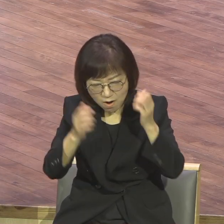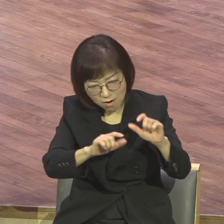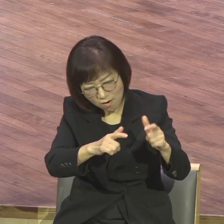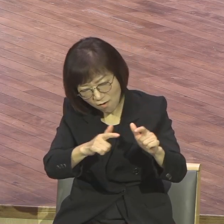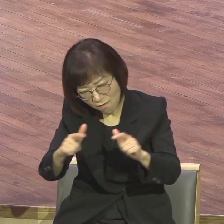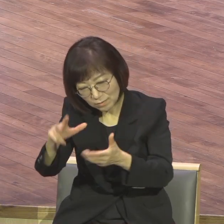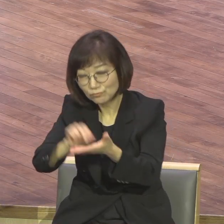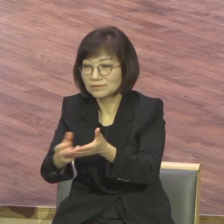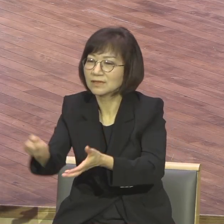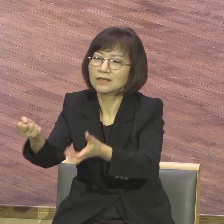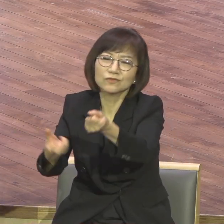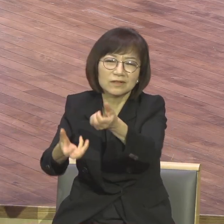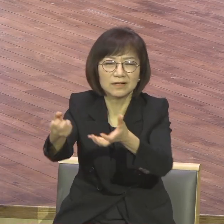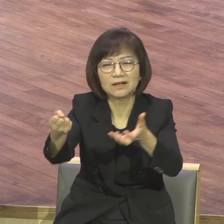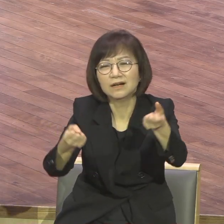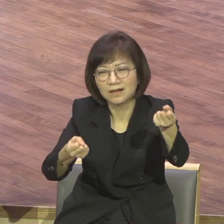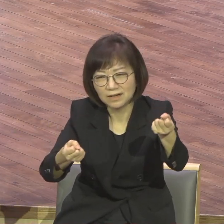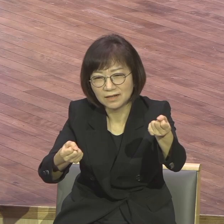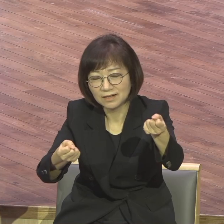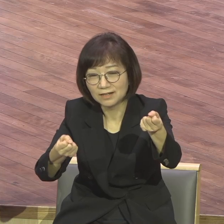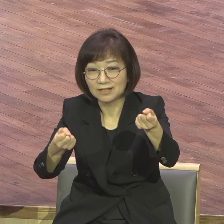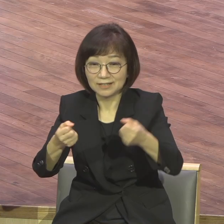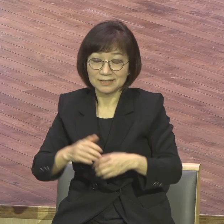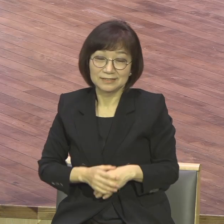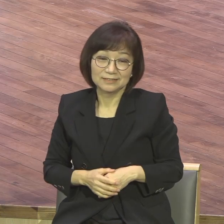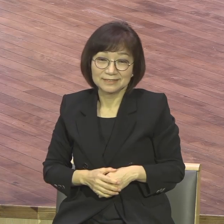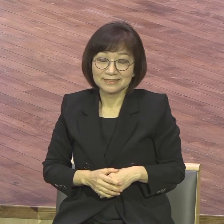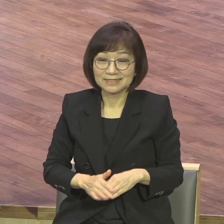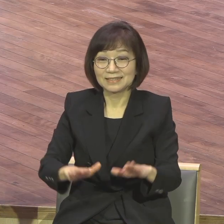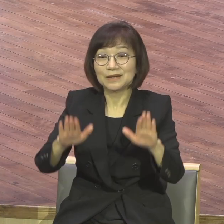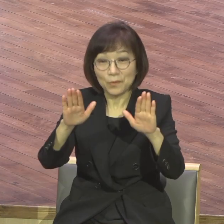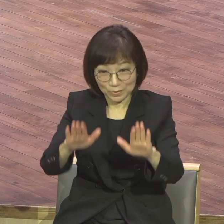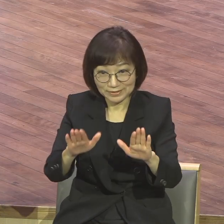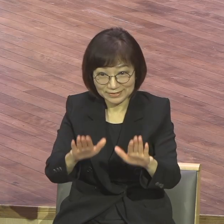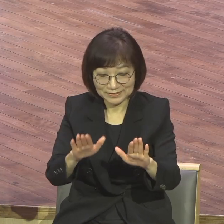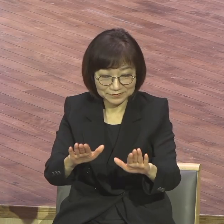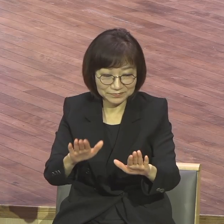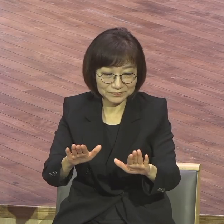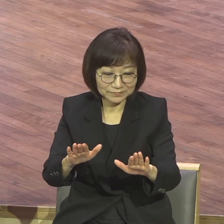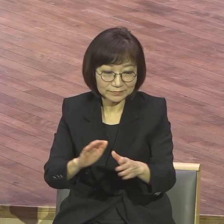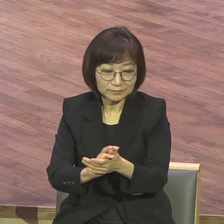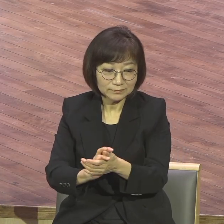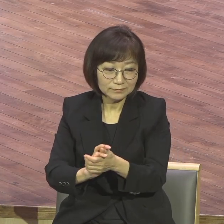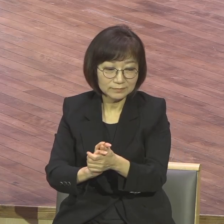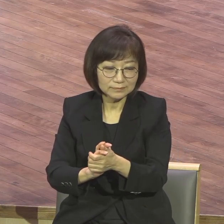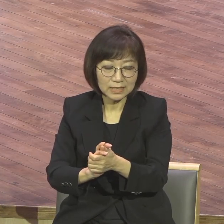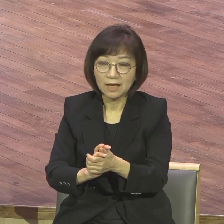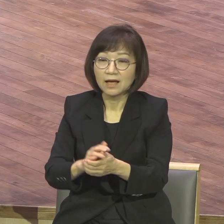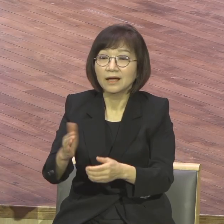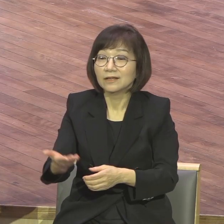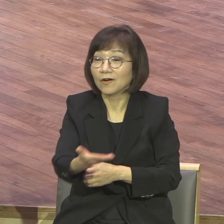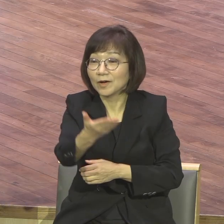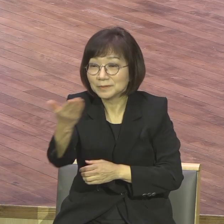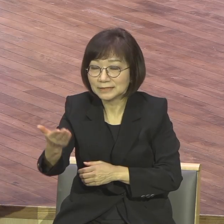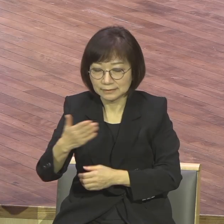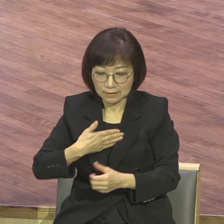우리 앞에 다가오고 있고 당하고 있습니다. 오늘 말씀을 통해서 영국의 성도들은 모두 환경 문제를 다